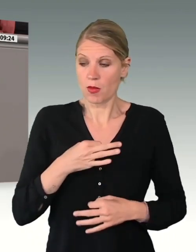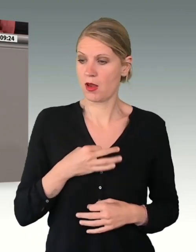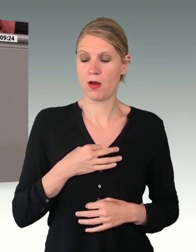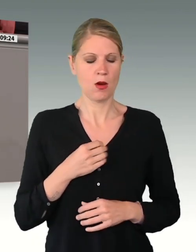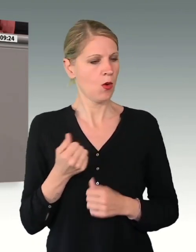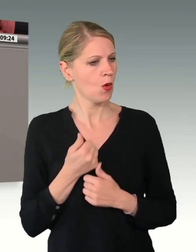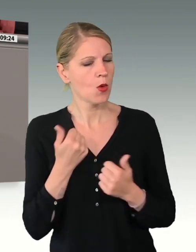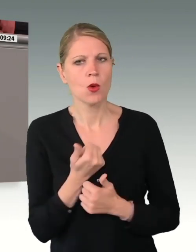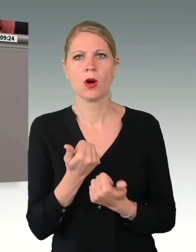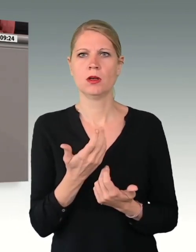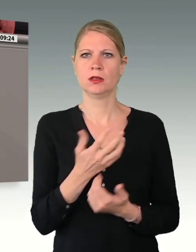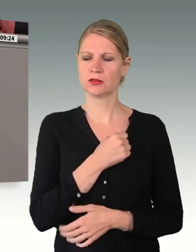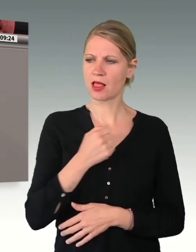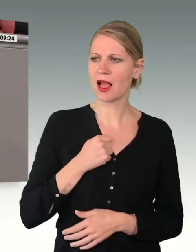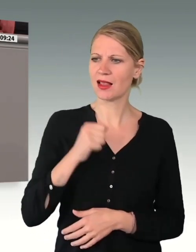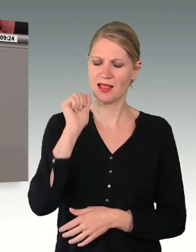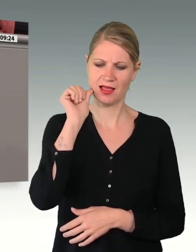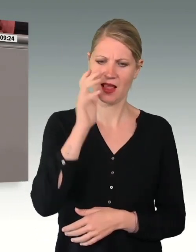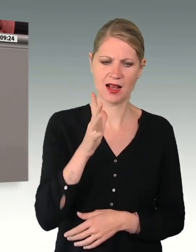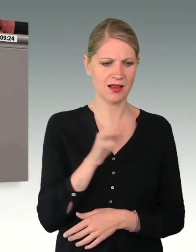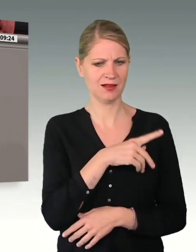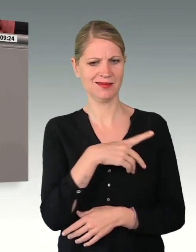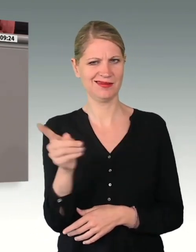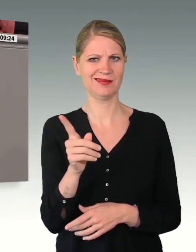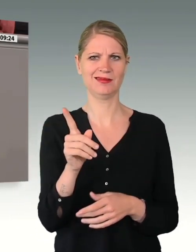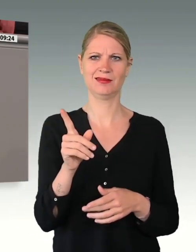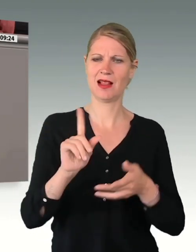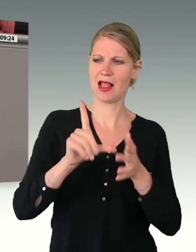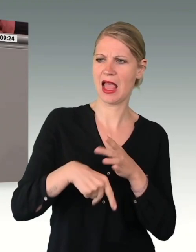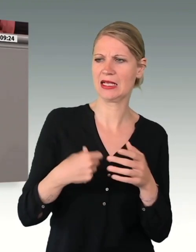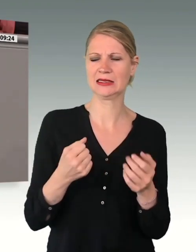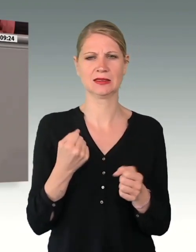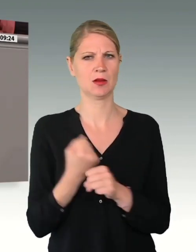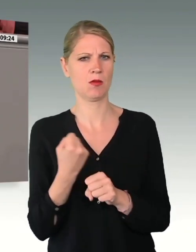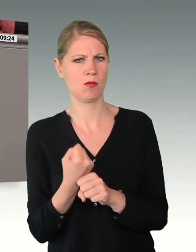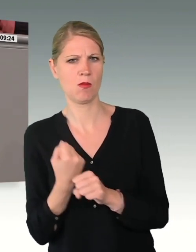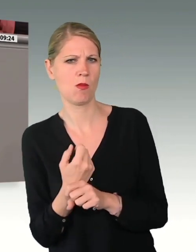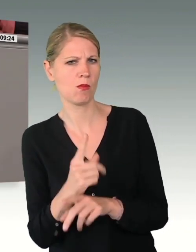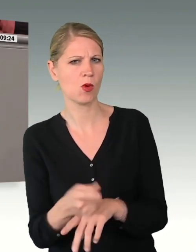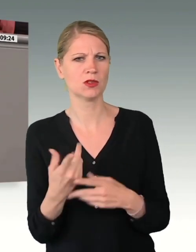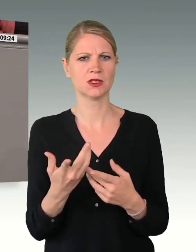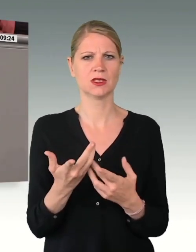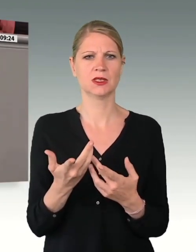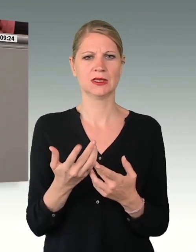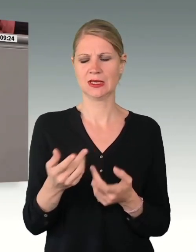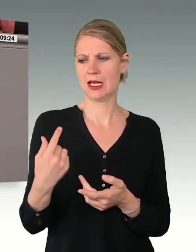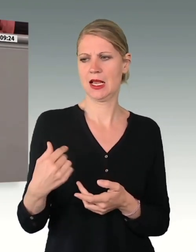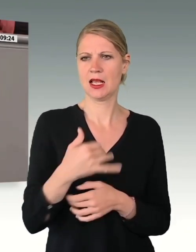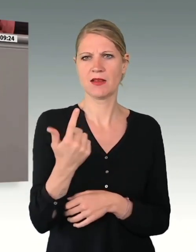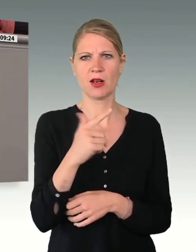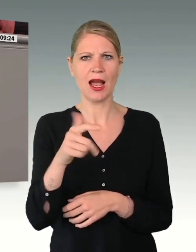Das Engagement unserer Bundeswehr war im Berichtsjahr 2021 so vielfältig wie selten zuvor.